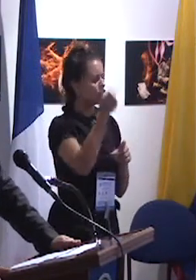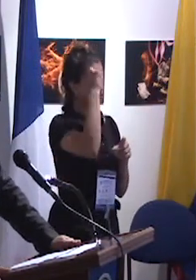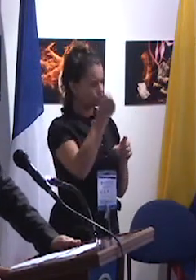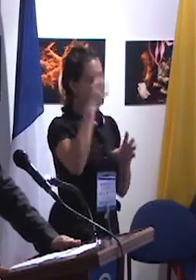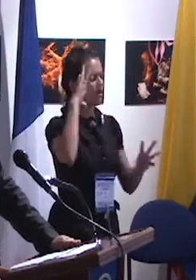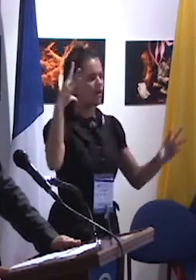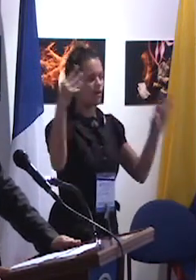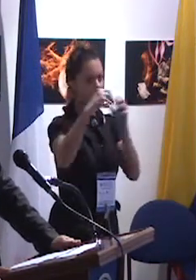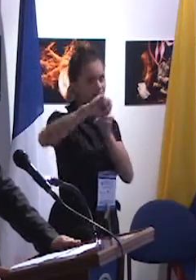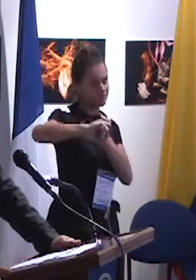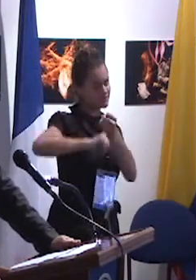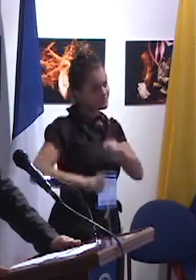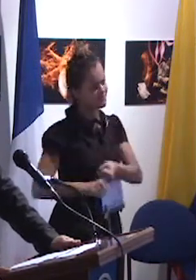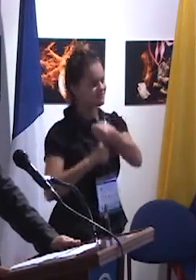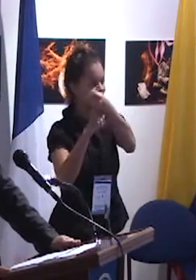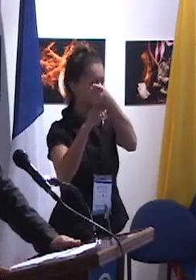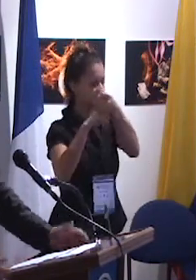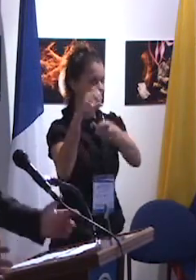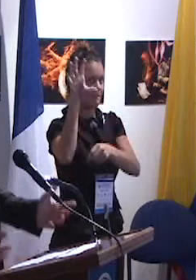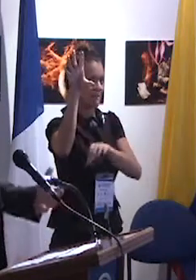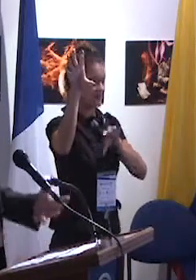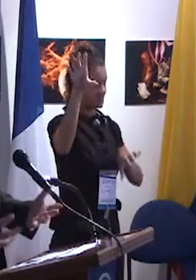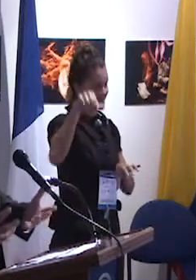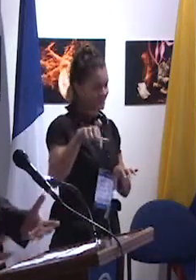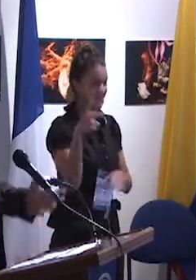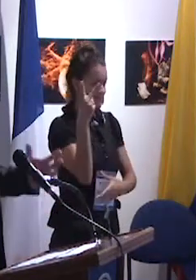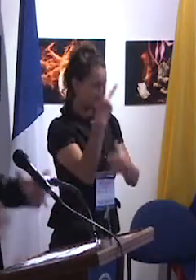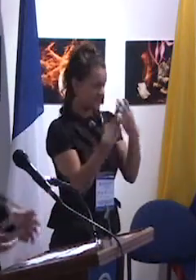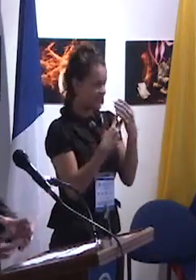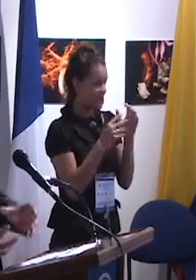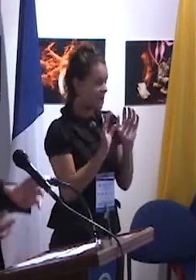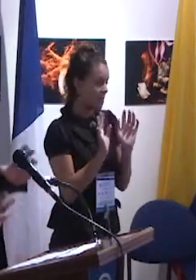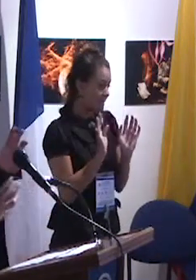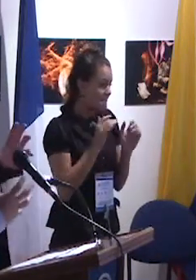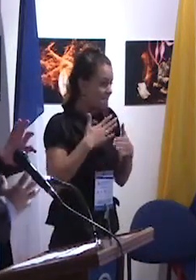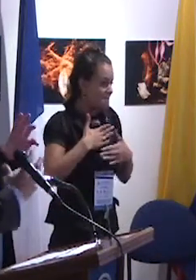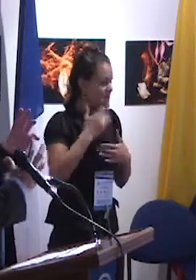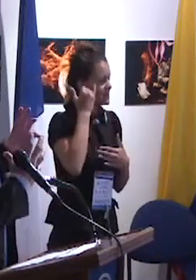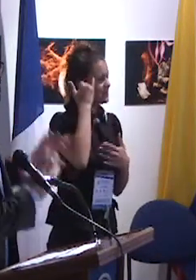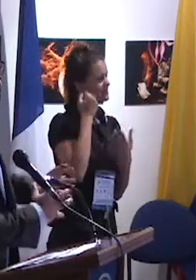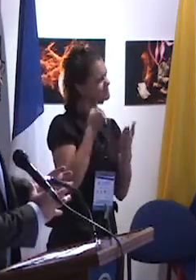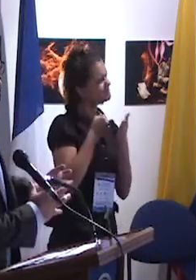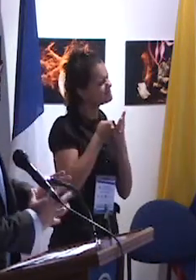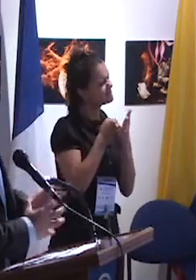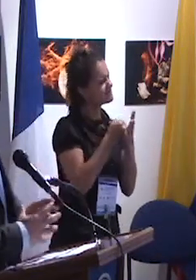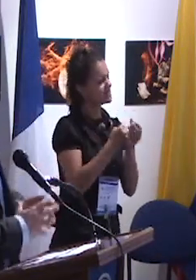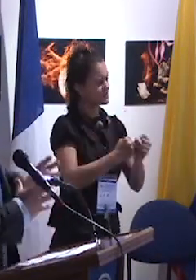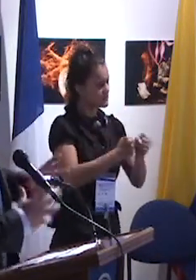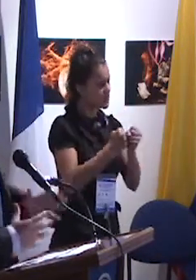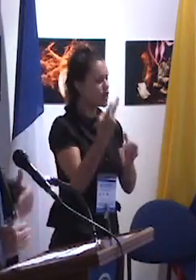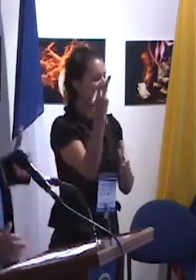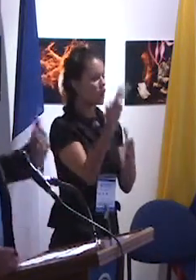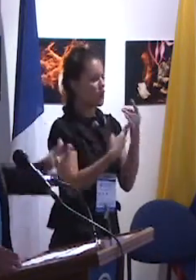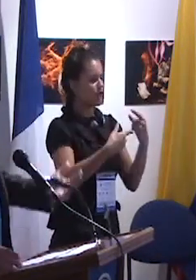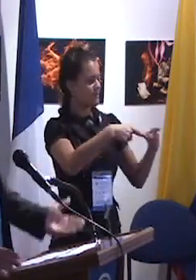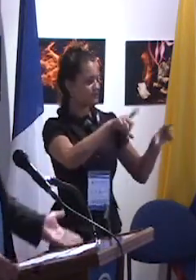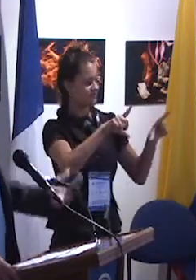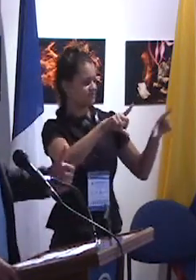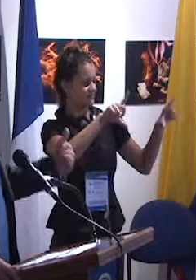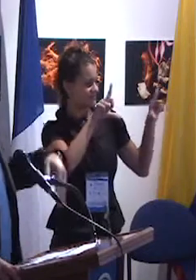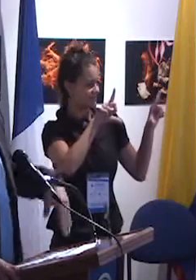ambos países y para mí la idea es fortalecer el tema de la doble titulación, decir, formar